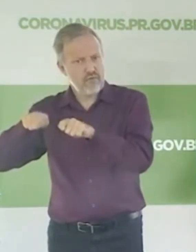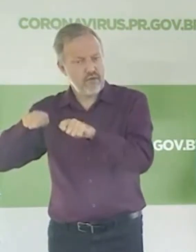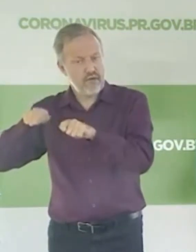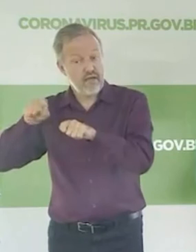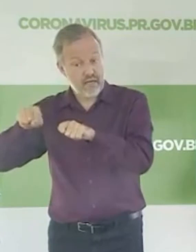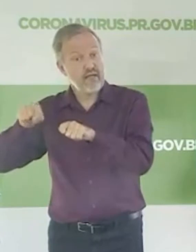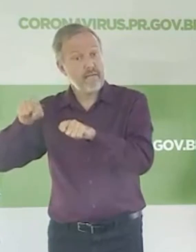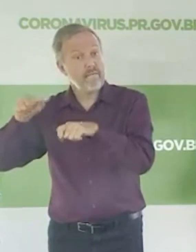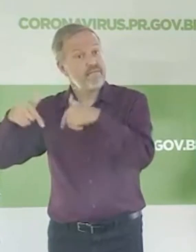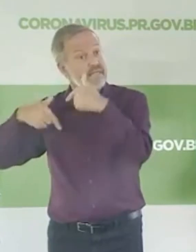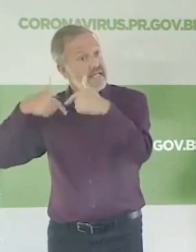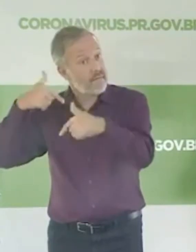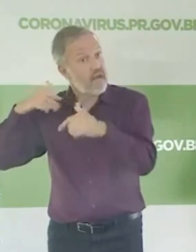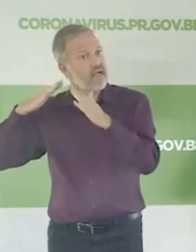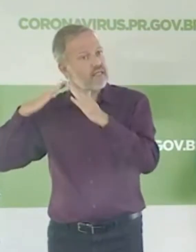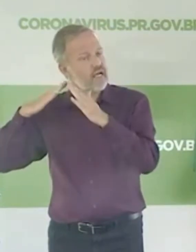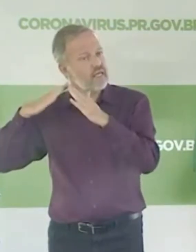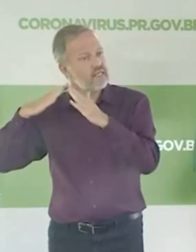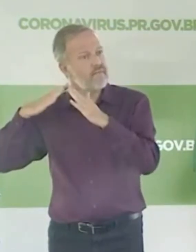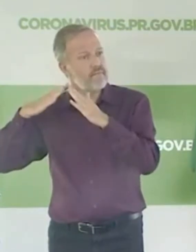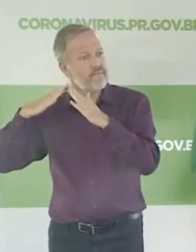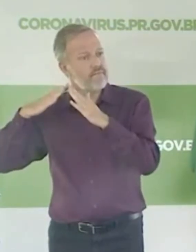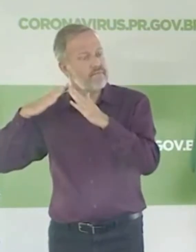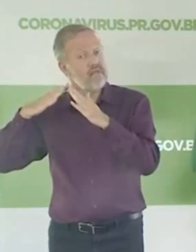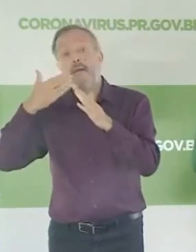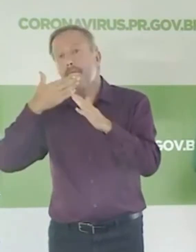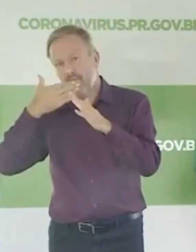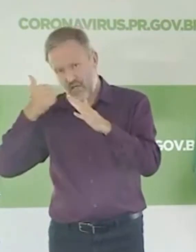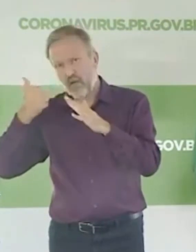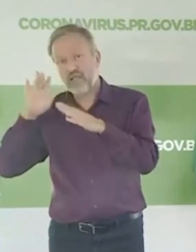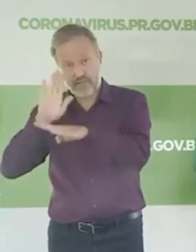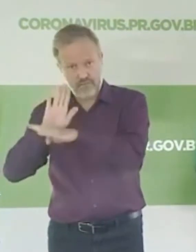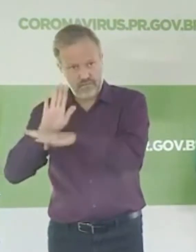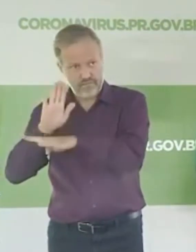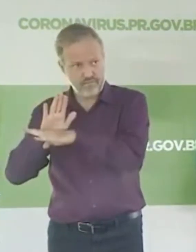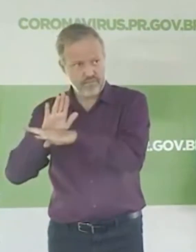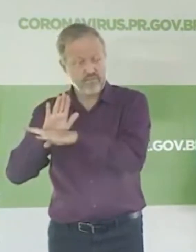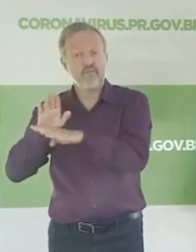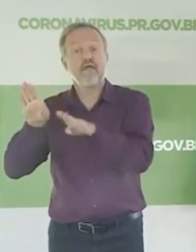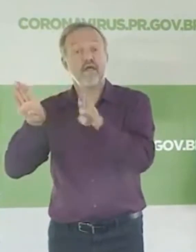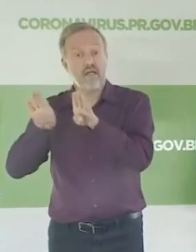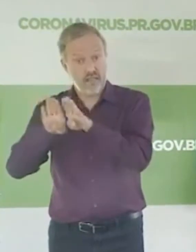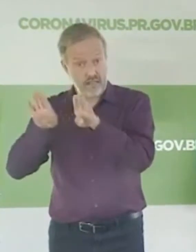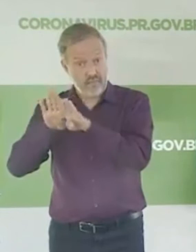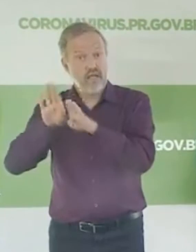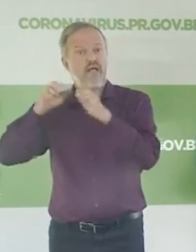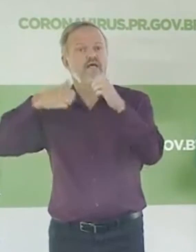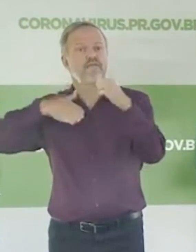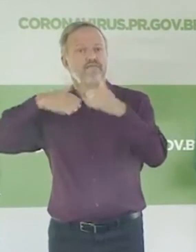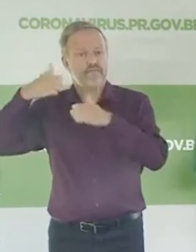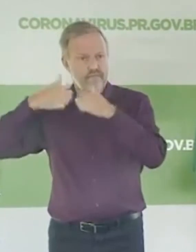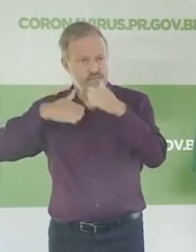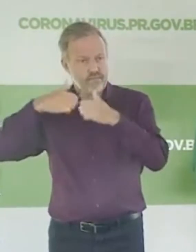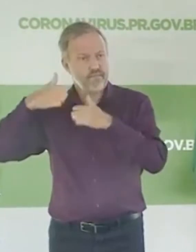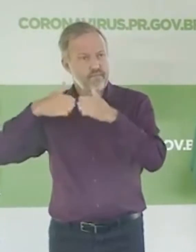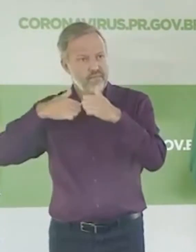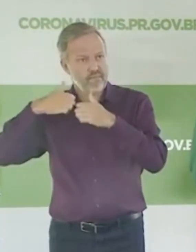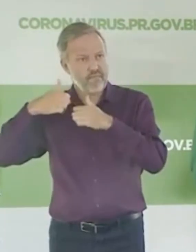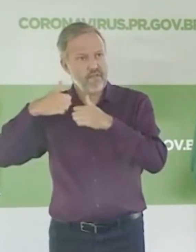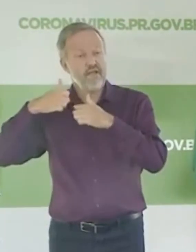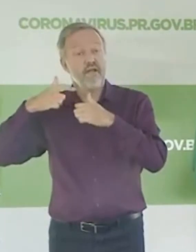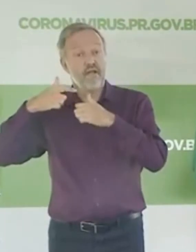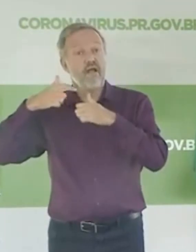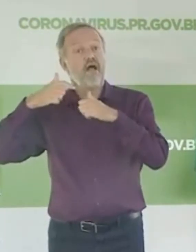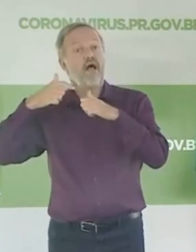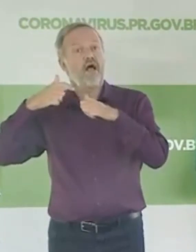funcionários fiquem em casa, isso colabora. E também, as empresas que puderem trabalhar por questão de turno,